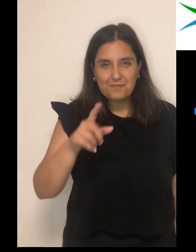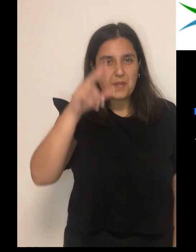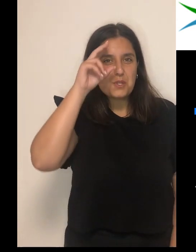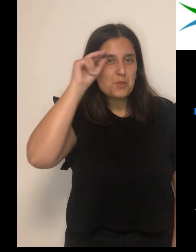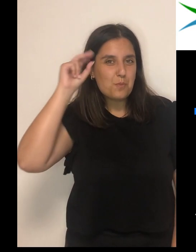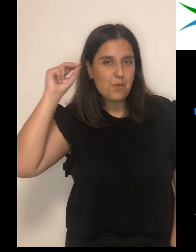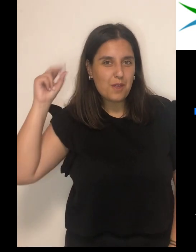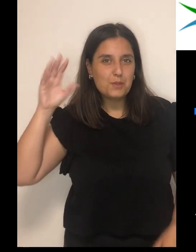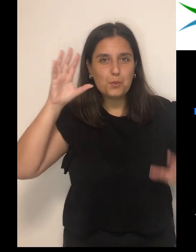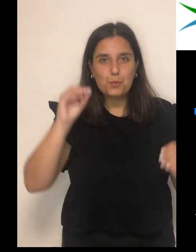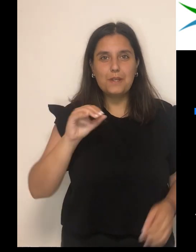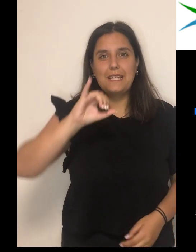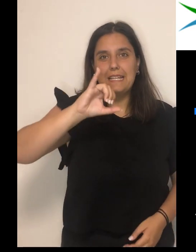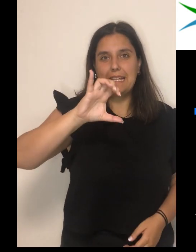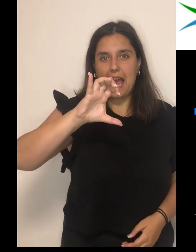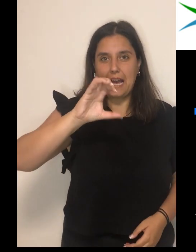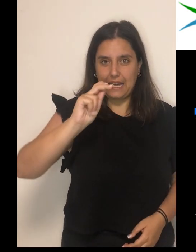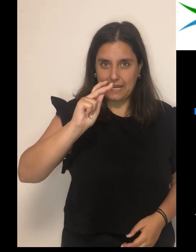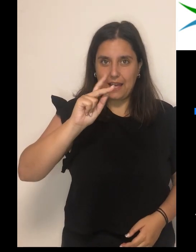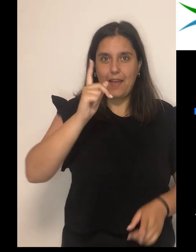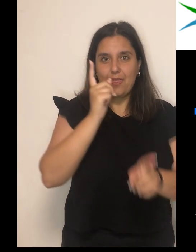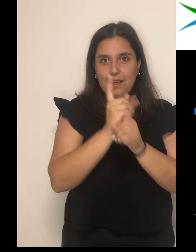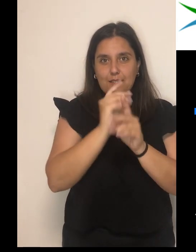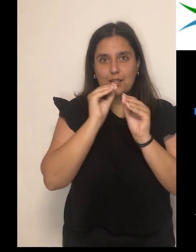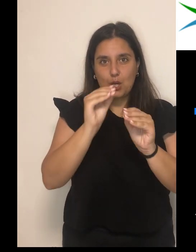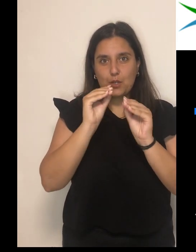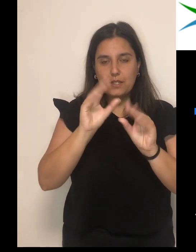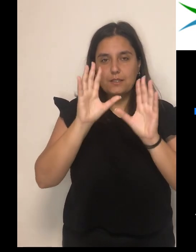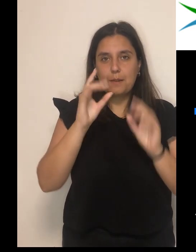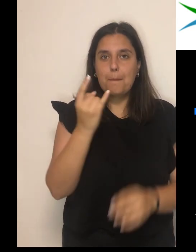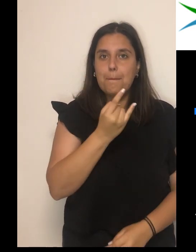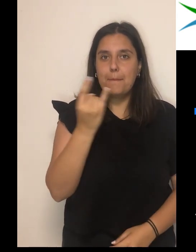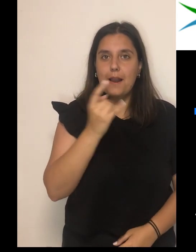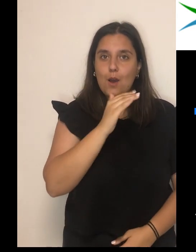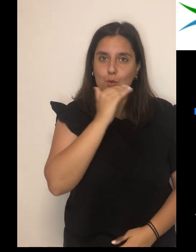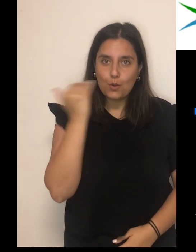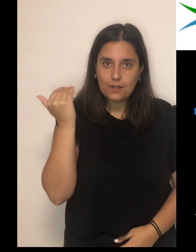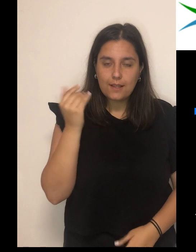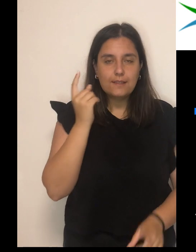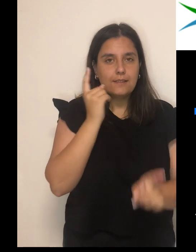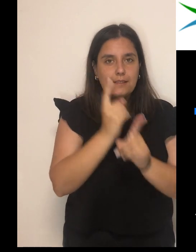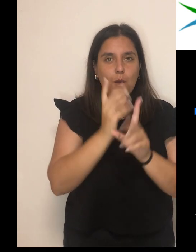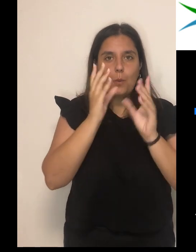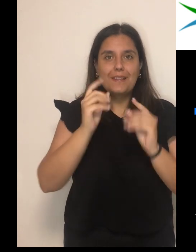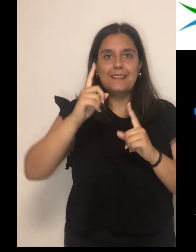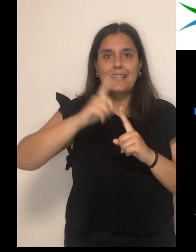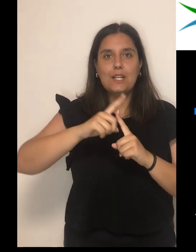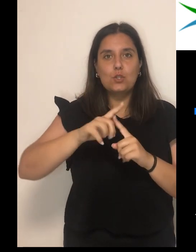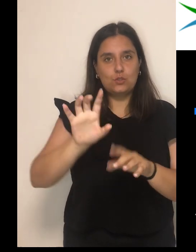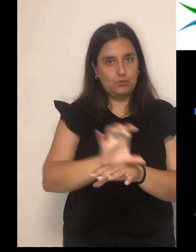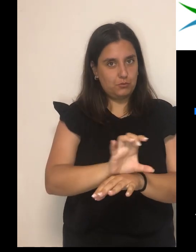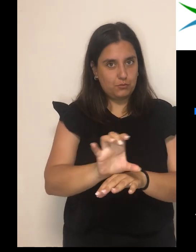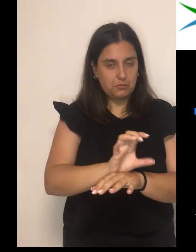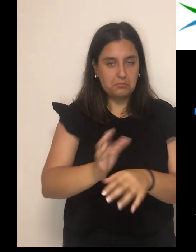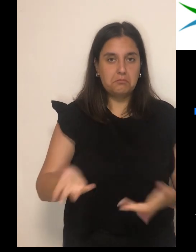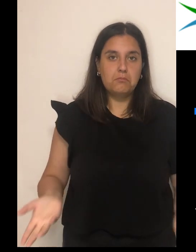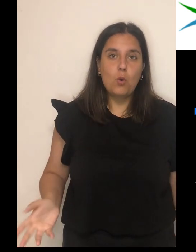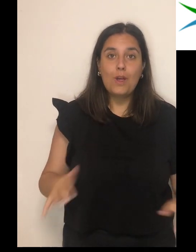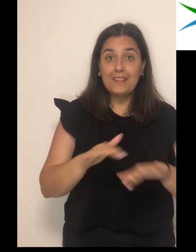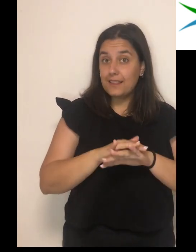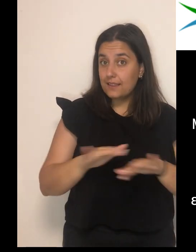Σπούδασες στο ΔΕΚ Δικής Αγωγής Πηλέας Χορτιάτη, τεχνικός λογισμικού ηλεκτρονικών υπολογιστών.